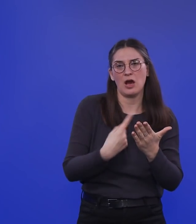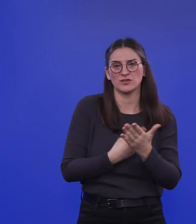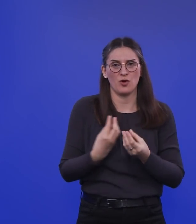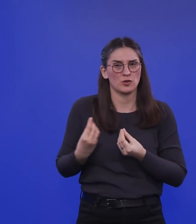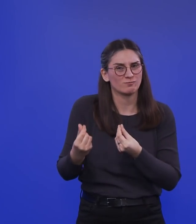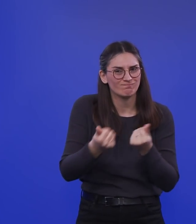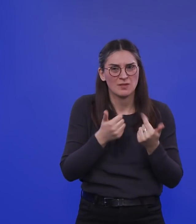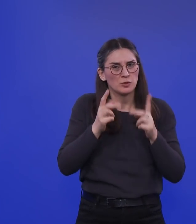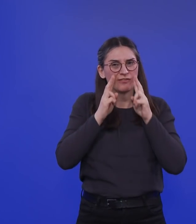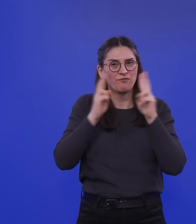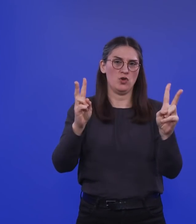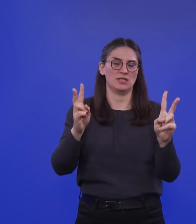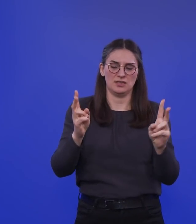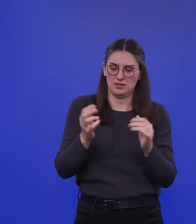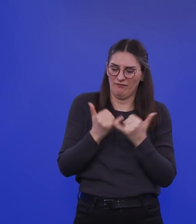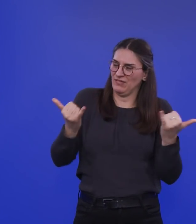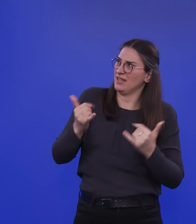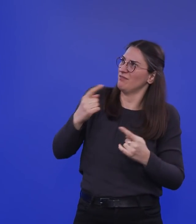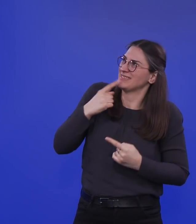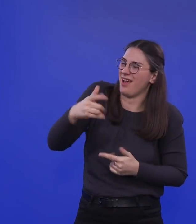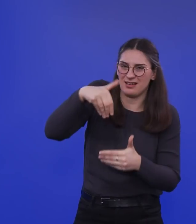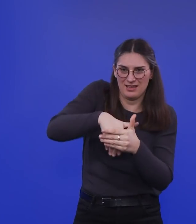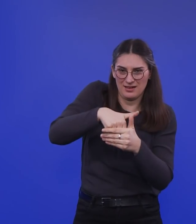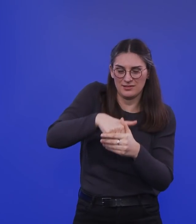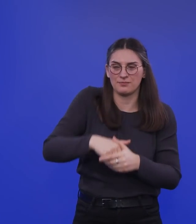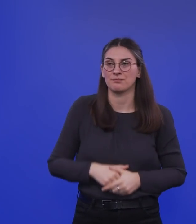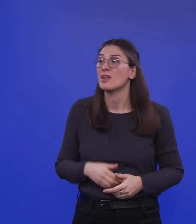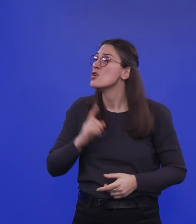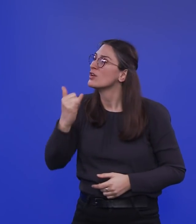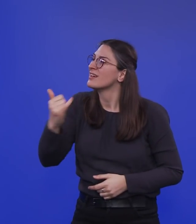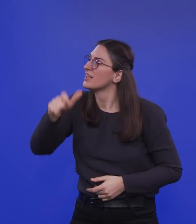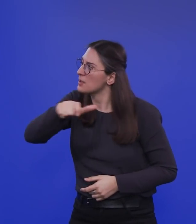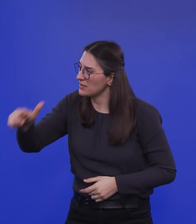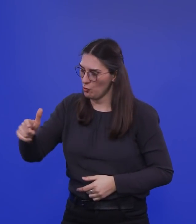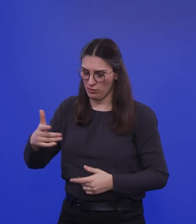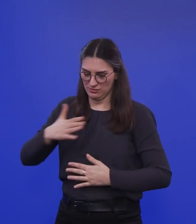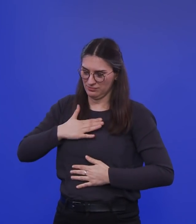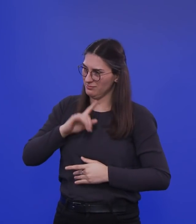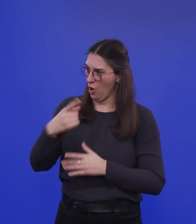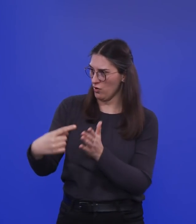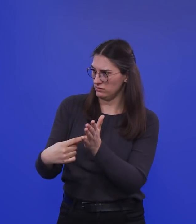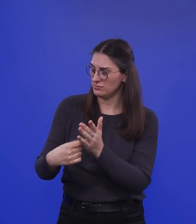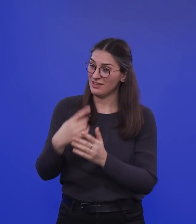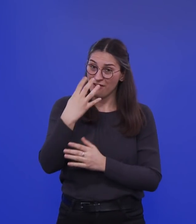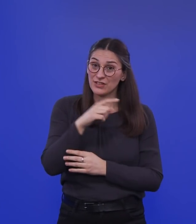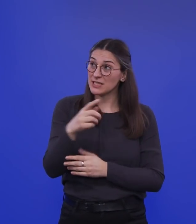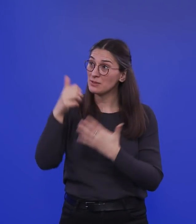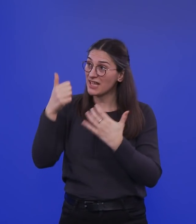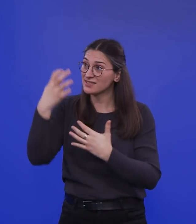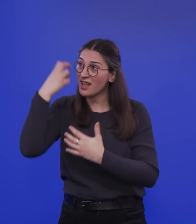vorsichtig sein muss, wie man sich äußert. Und es kommt auf jeden Einzelnen an. Ich will das noch einmal nachschieben. 40- bis 60-Jährige, Herr Drosten, das sind Sie und